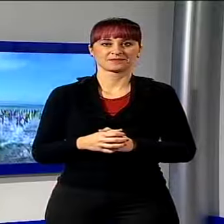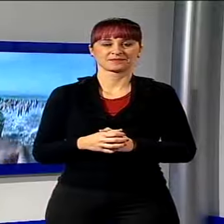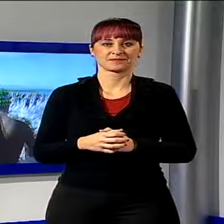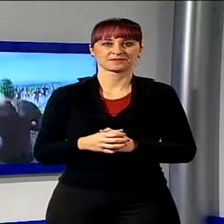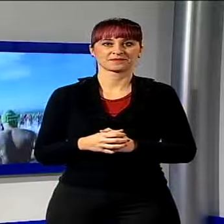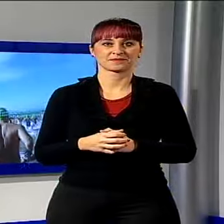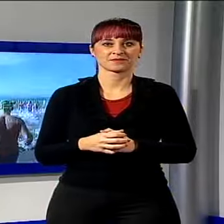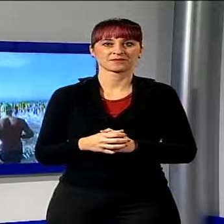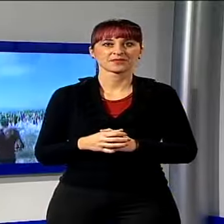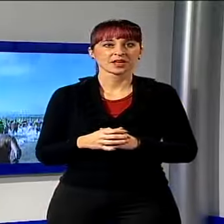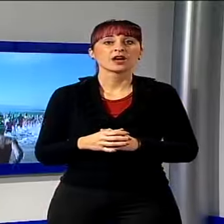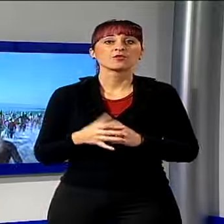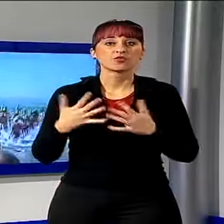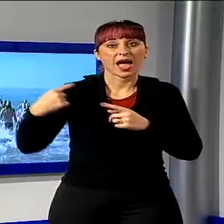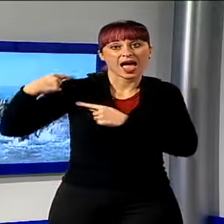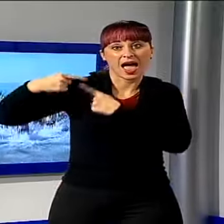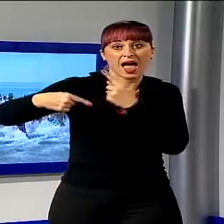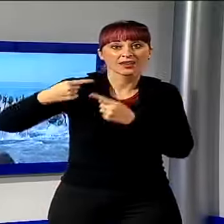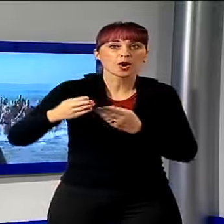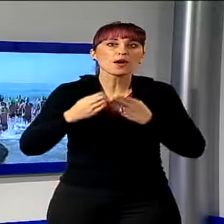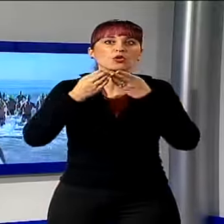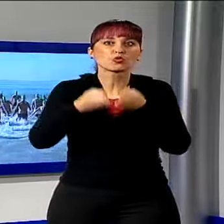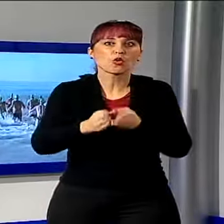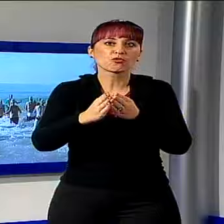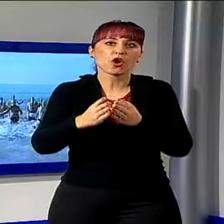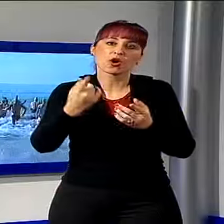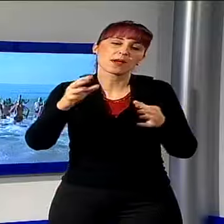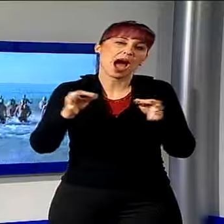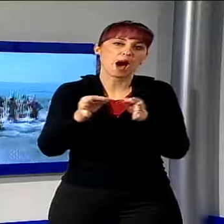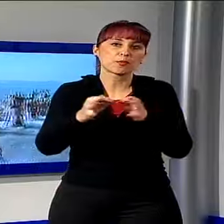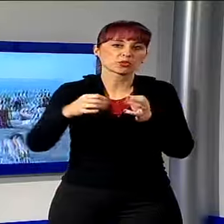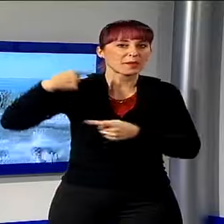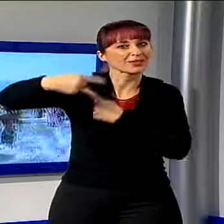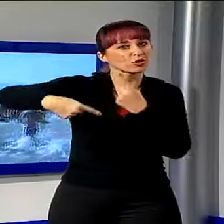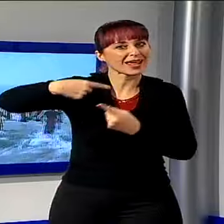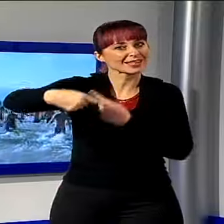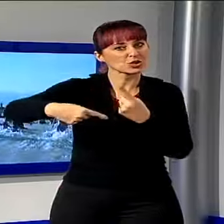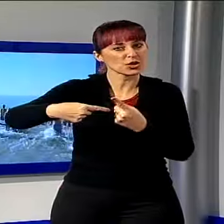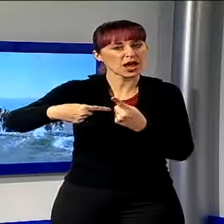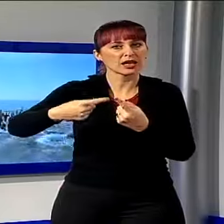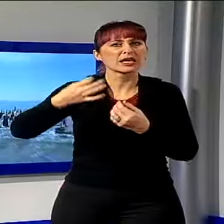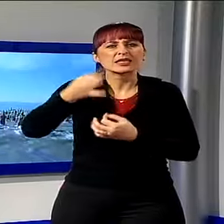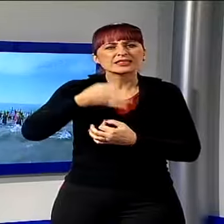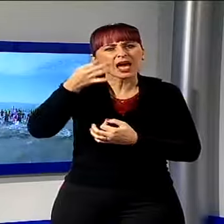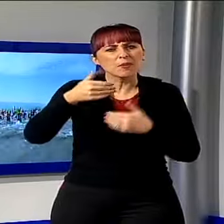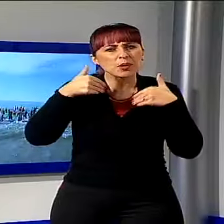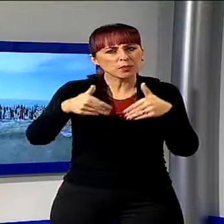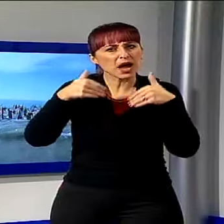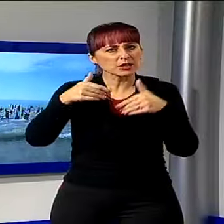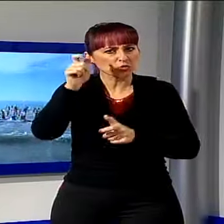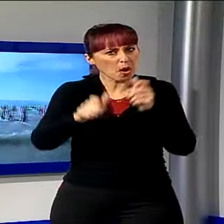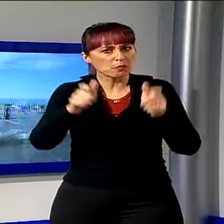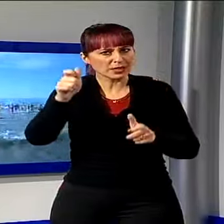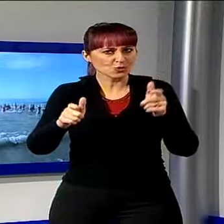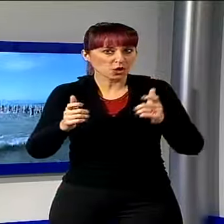Per Viareggio negli ultimi anni il tuffo di Capodanno è diventato un appuntamento tradizionale che ha registrato sempre la partecipazione di un buon numero